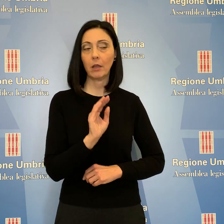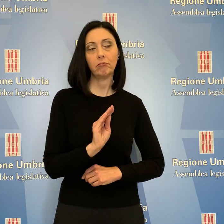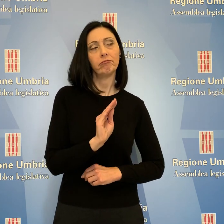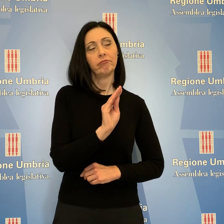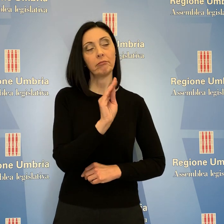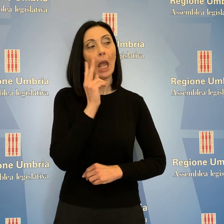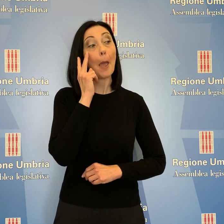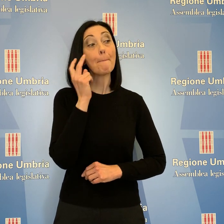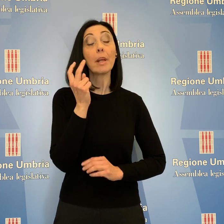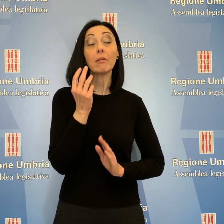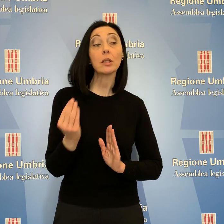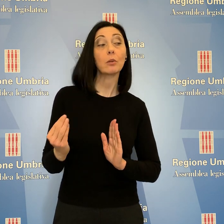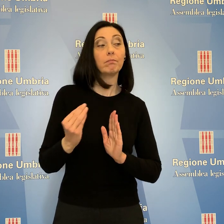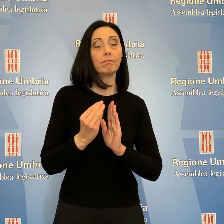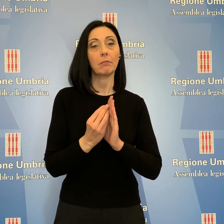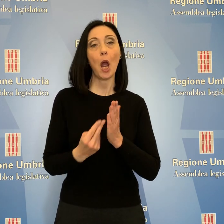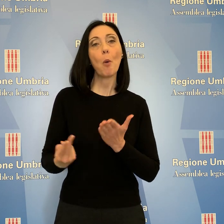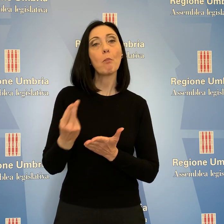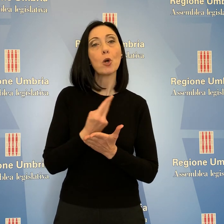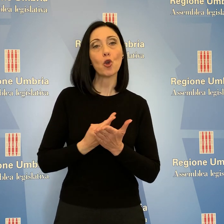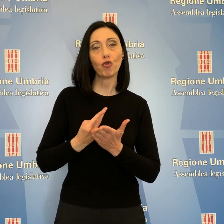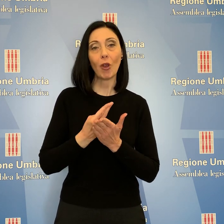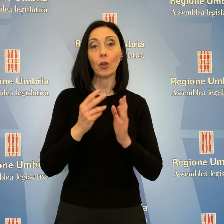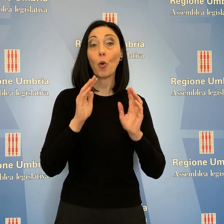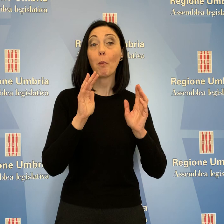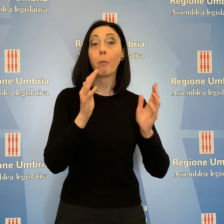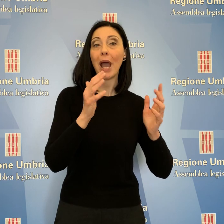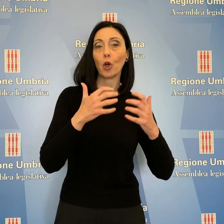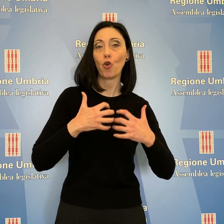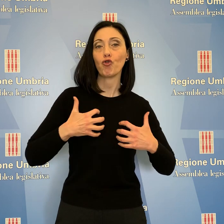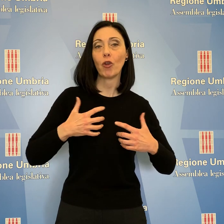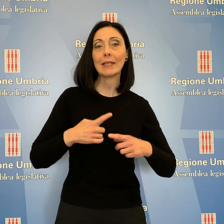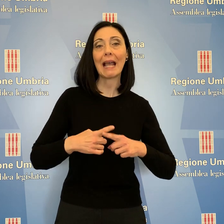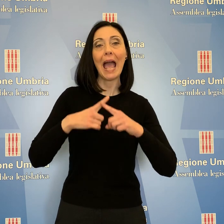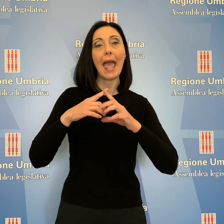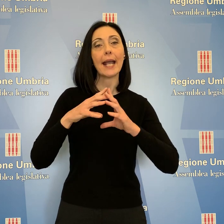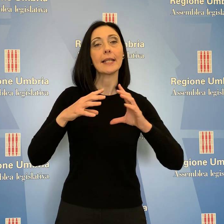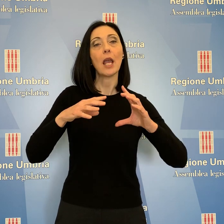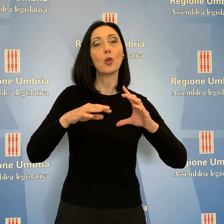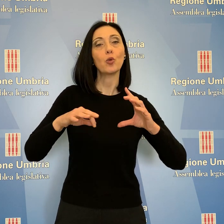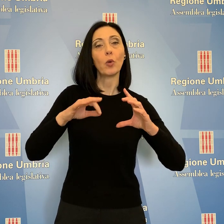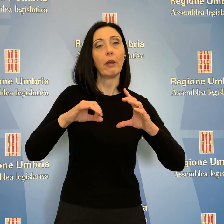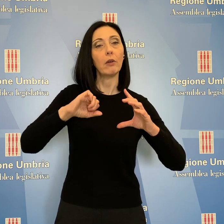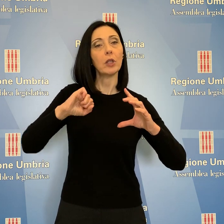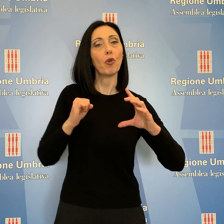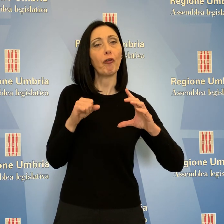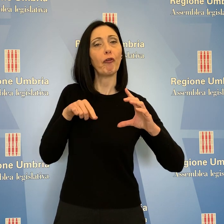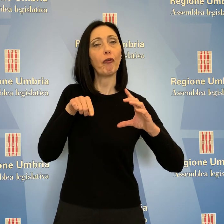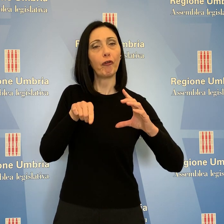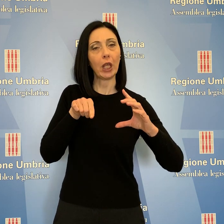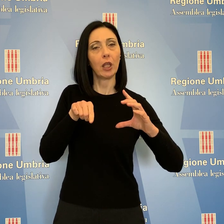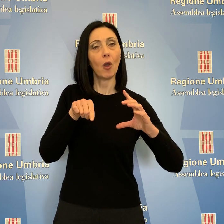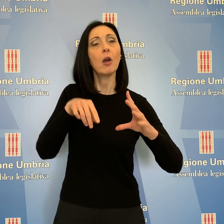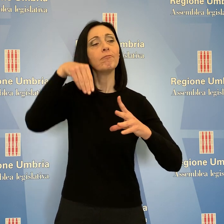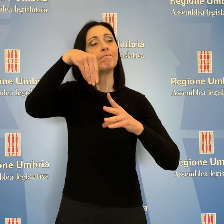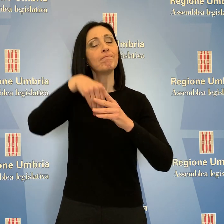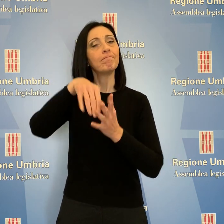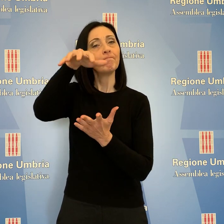se è stato previsto l'inserimento del progetto del Parco della Scienza dell'ex zuccherificio di Foligno all'interno del PNRR.